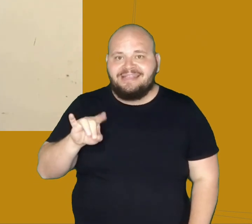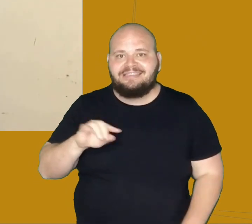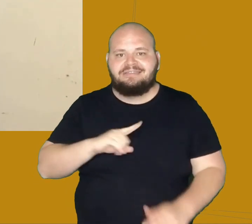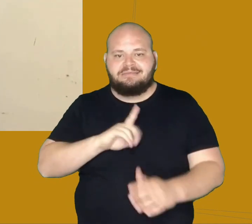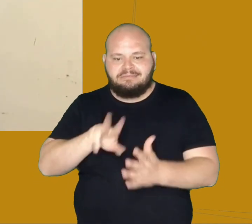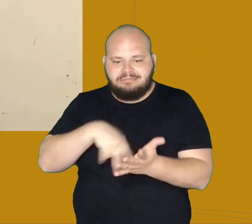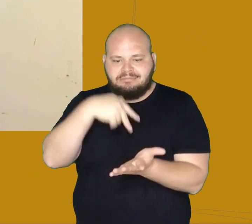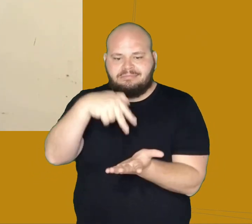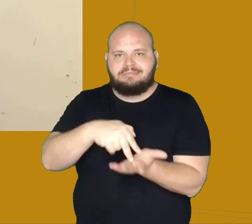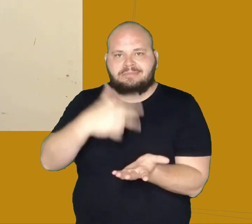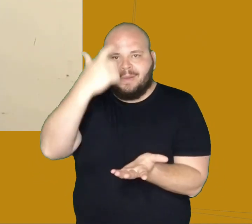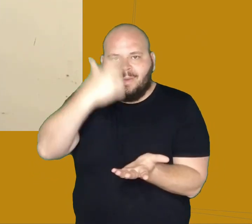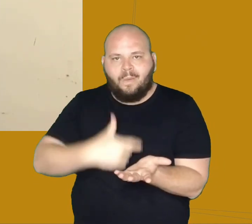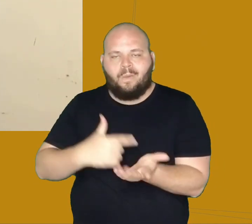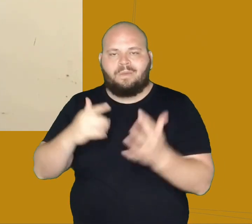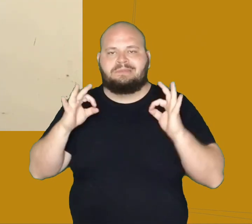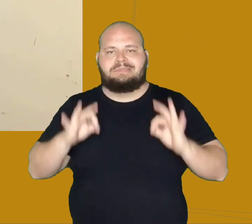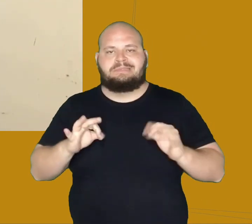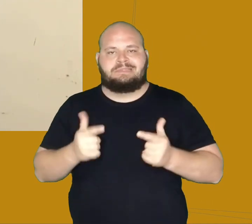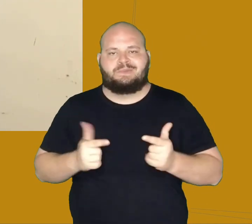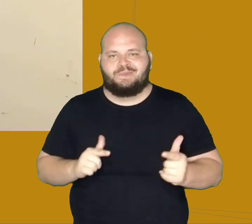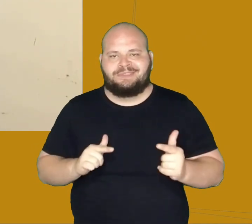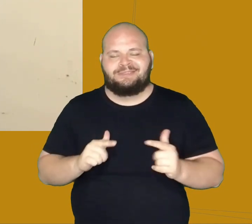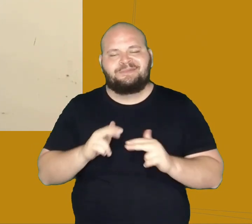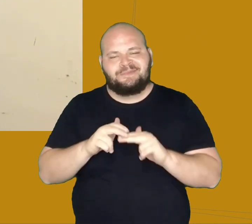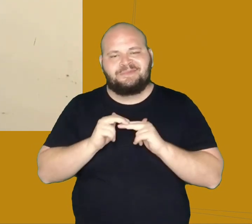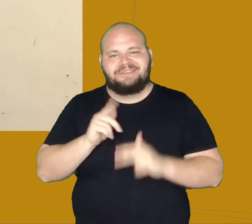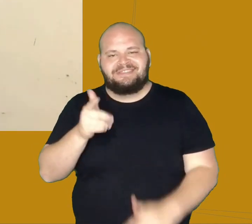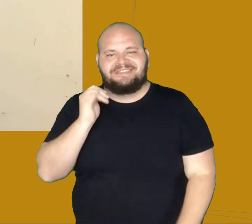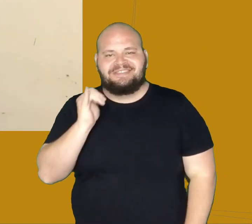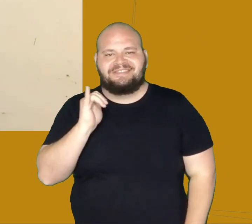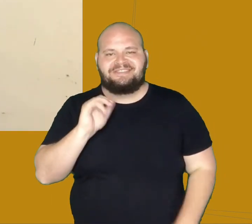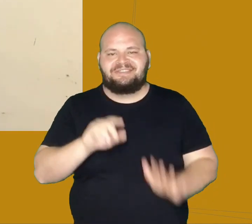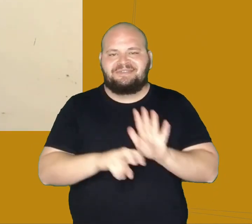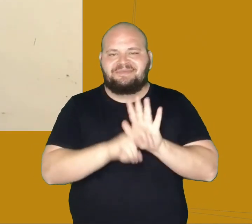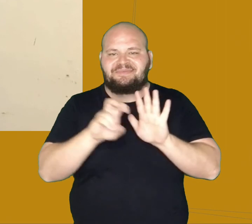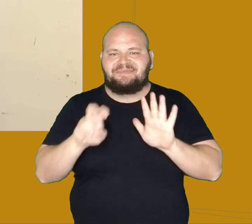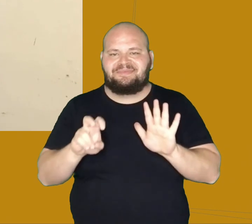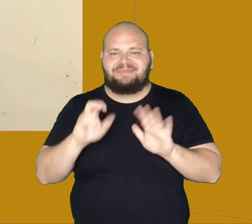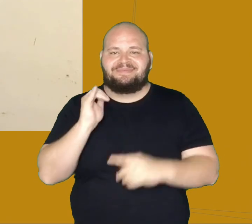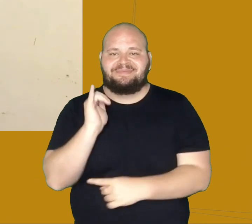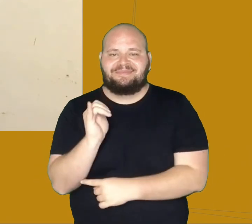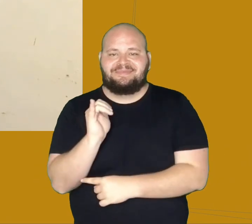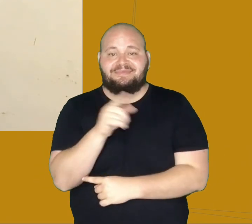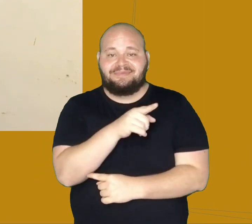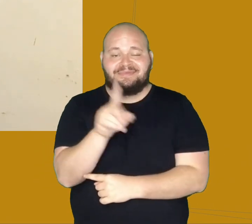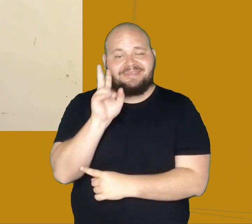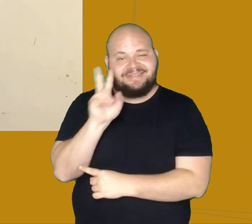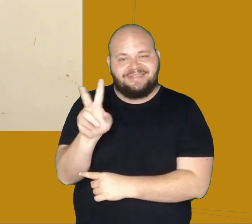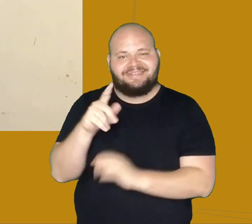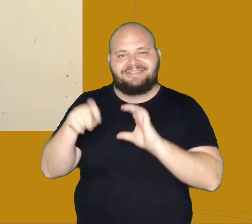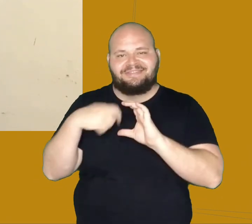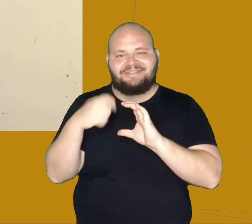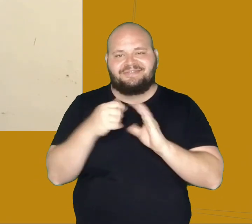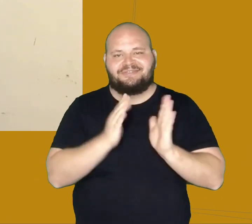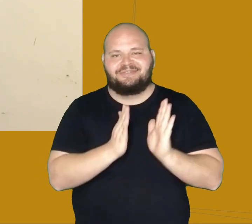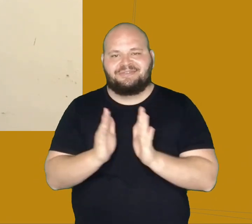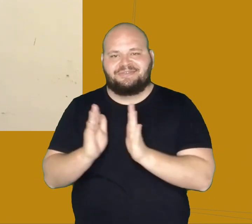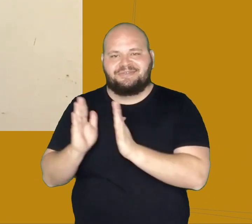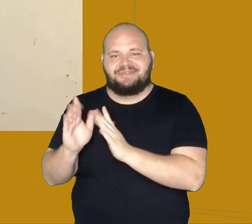veleidade. E assim concluímos o nosso conto, o nosso quinto conto. Não esqueça de conferir os outros vídeos da série, e de seguir o